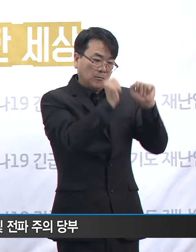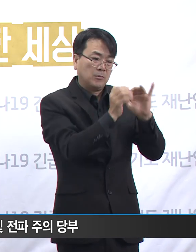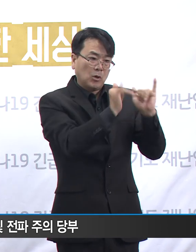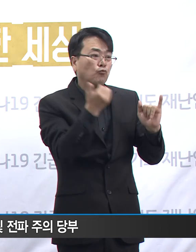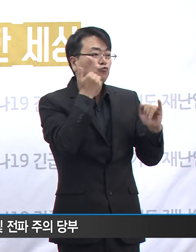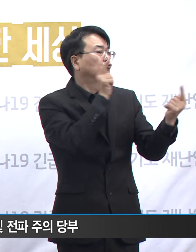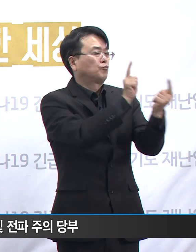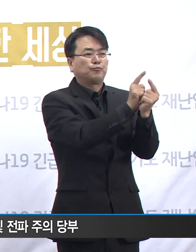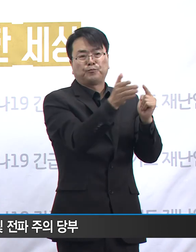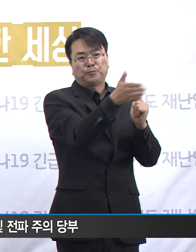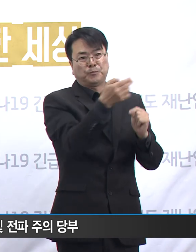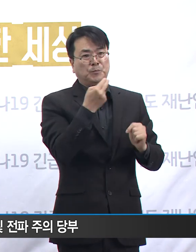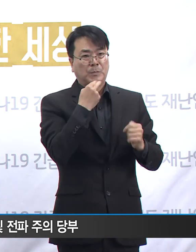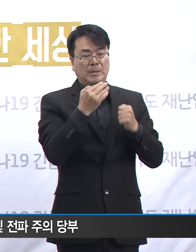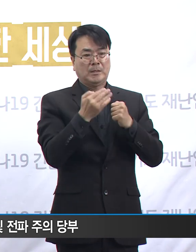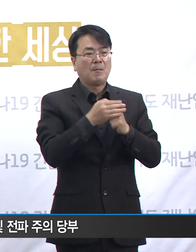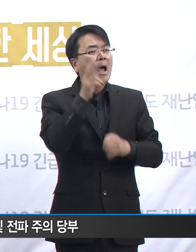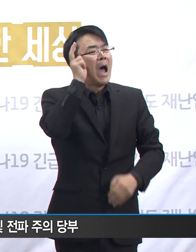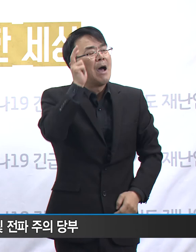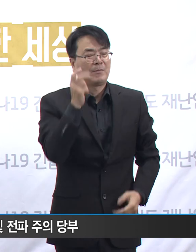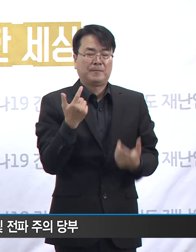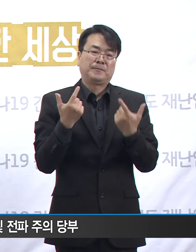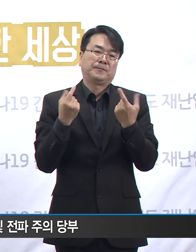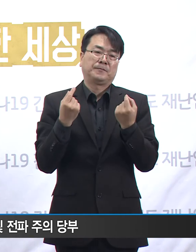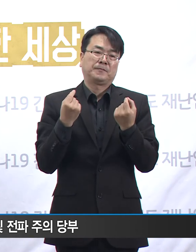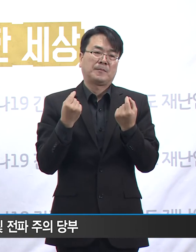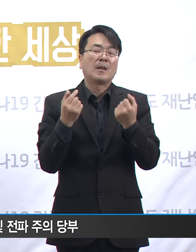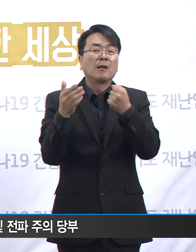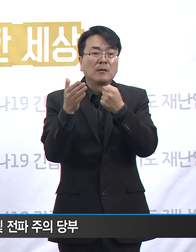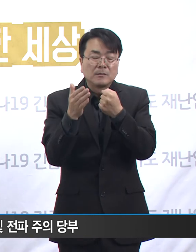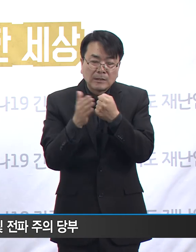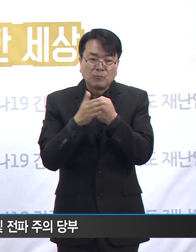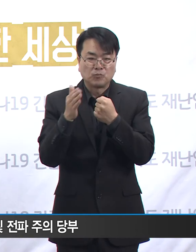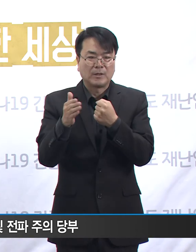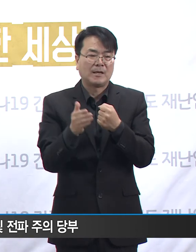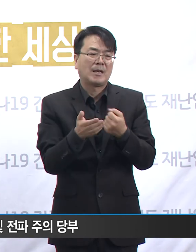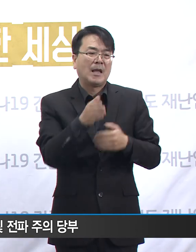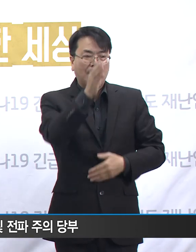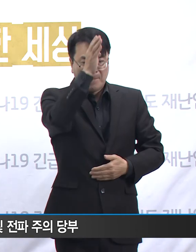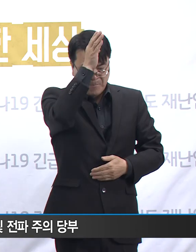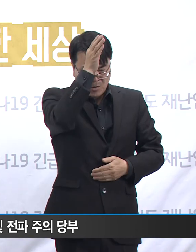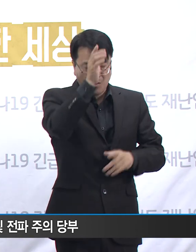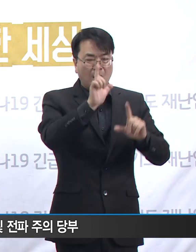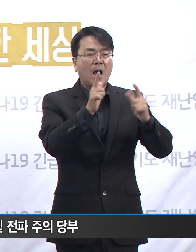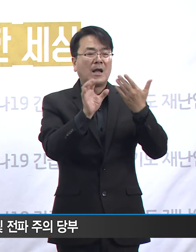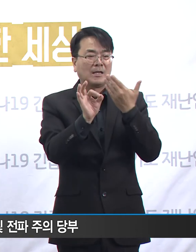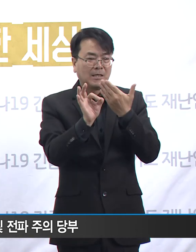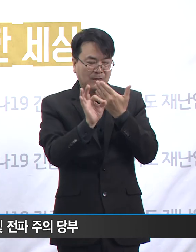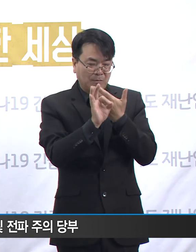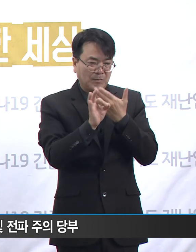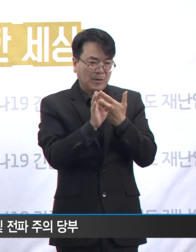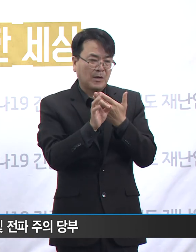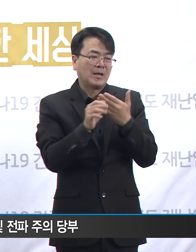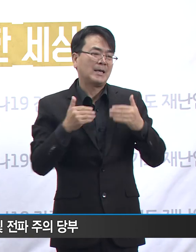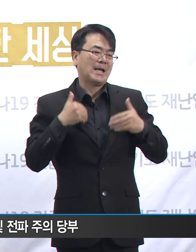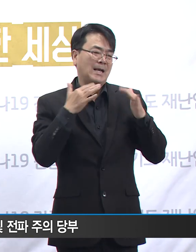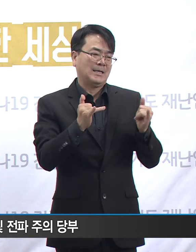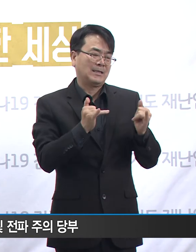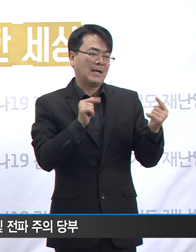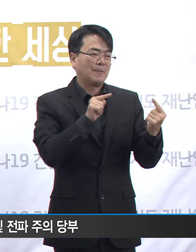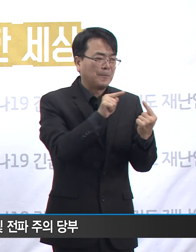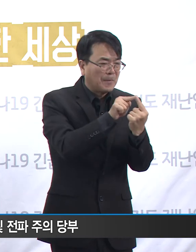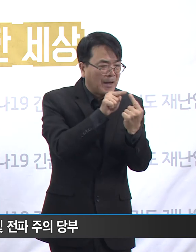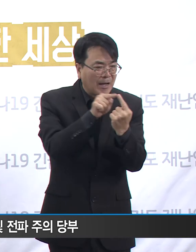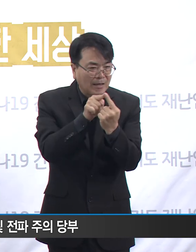환자의 신체와 직접 접촉하는 직무를 갖고 있는 사람들은 고위험군에게 바이러스를 전파시킬